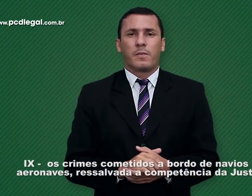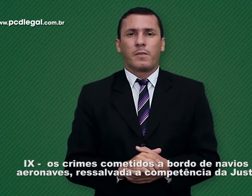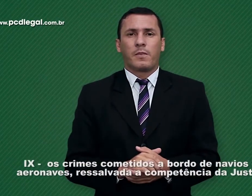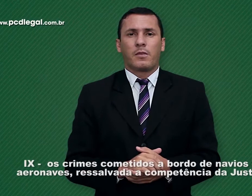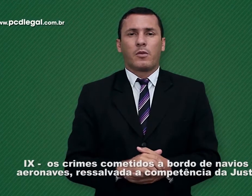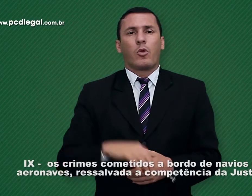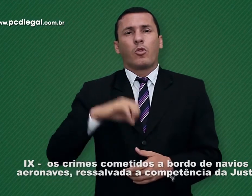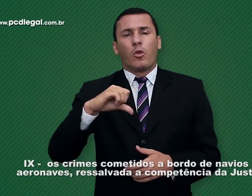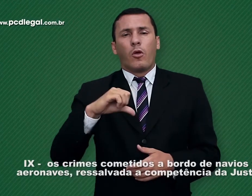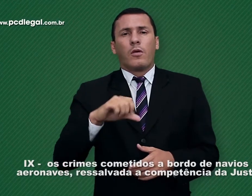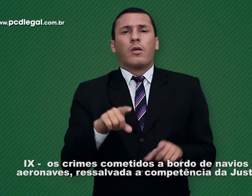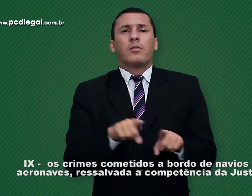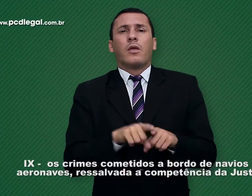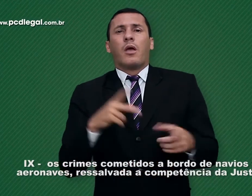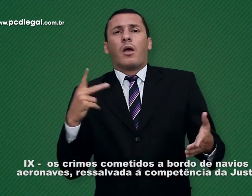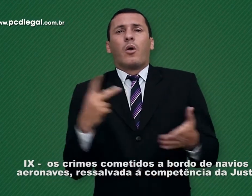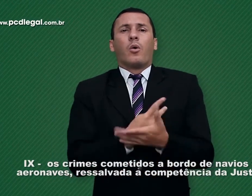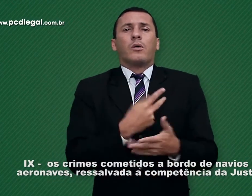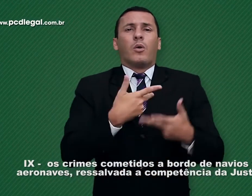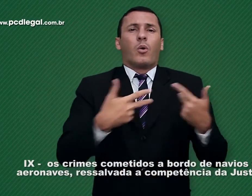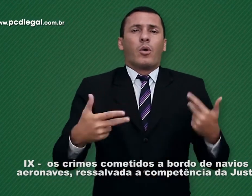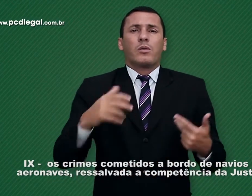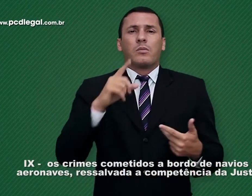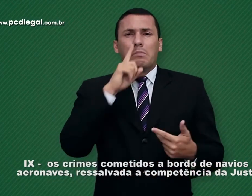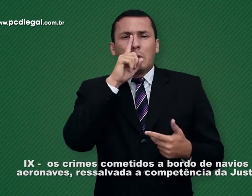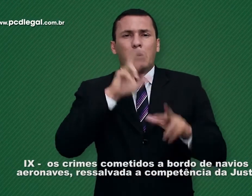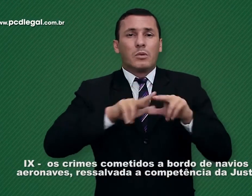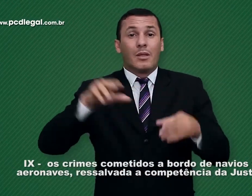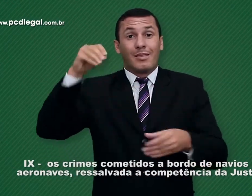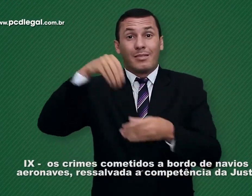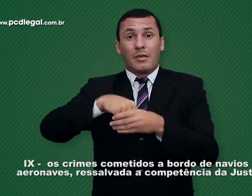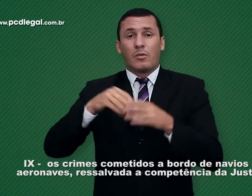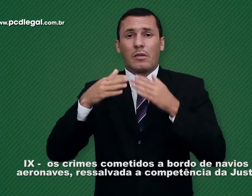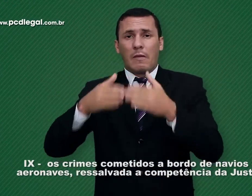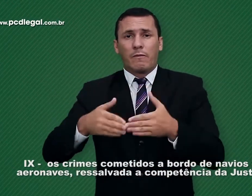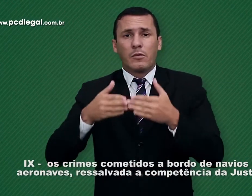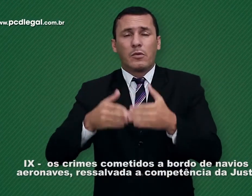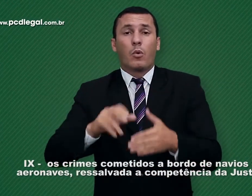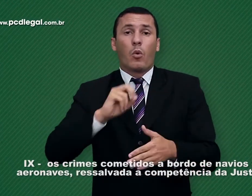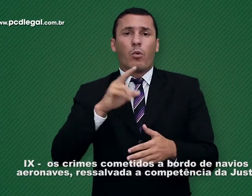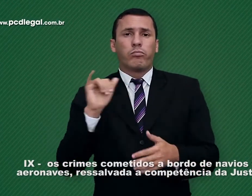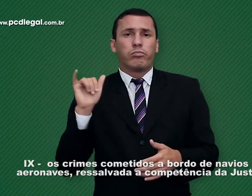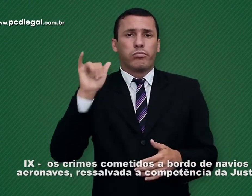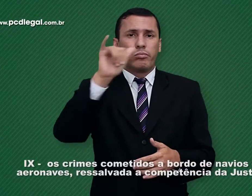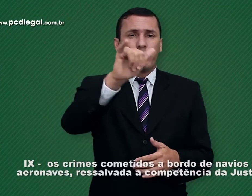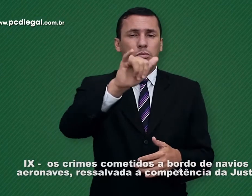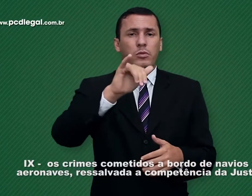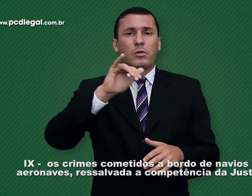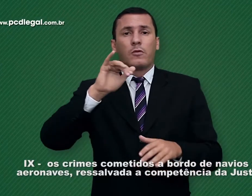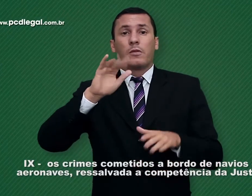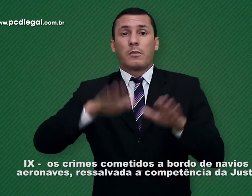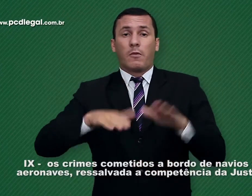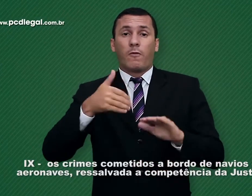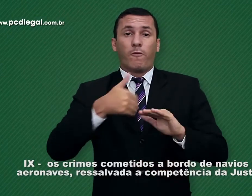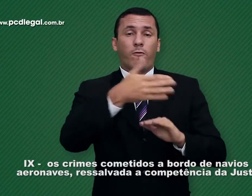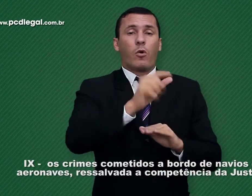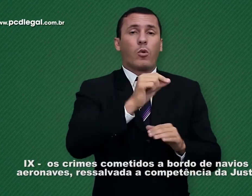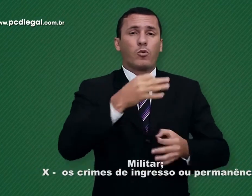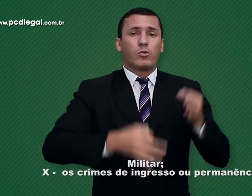9. Os crimes cometidos a bordo de navios ou aeronaves, ressalvada a competência da justiça